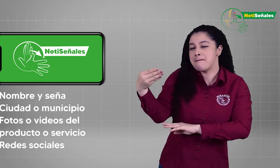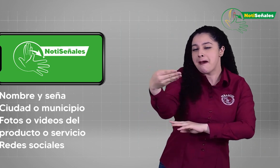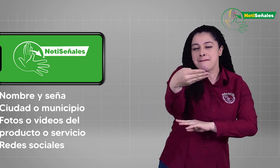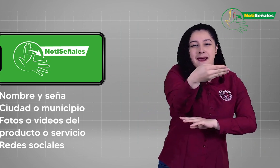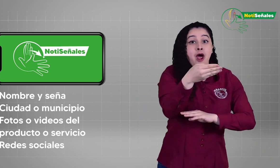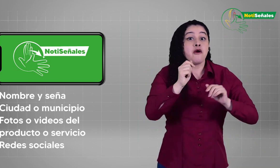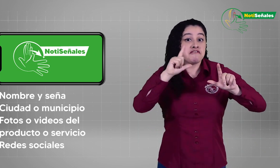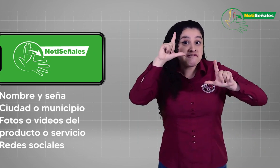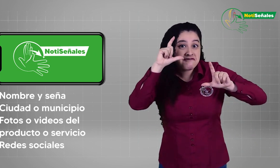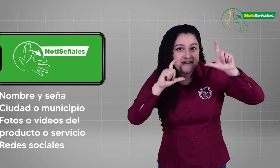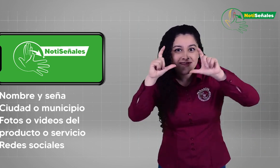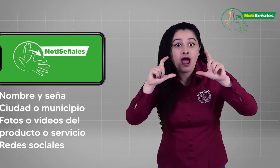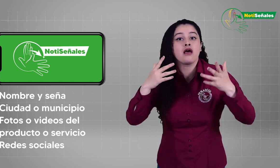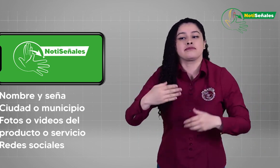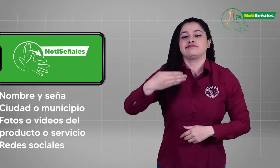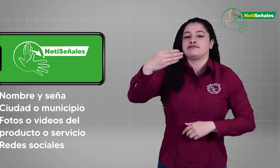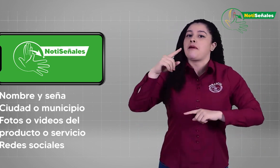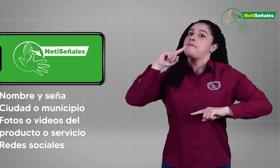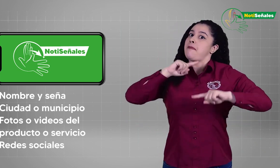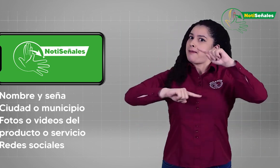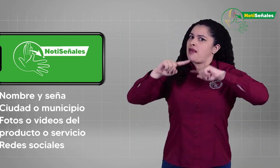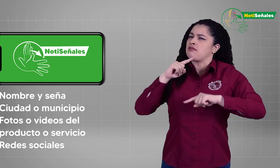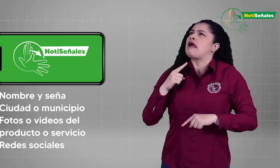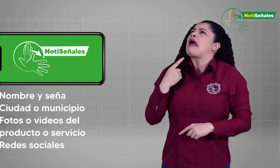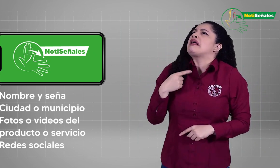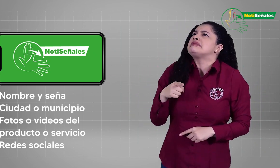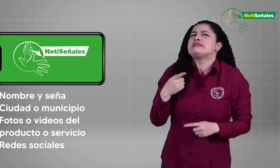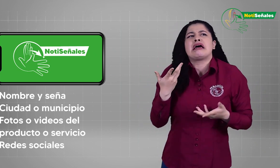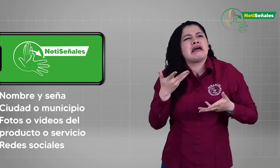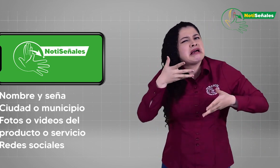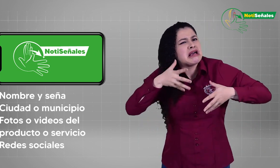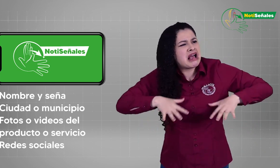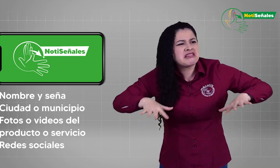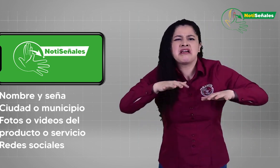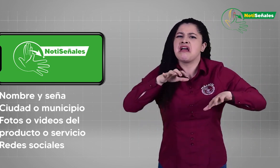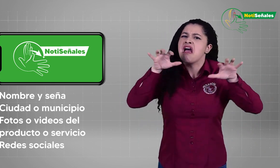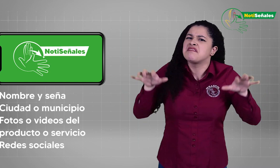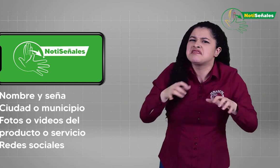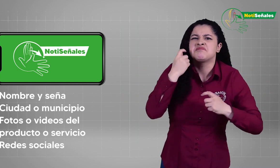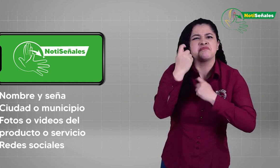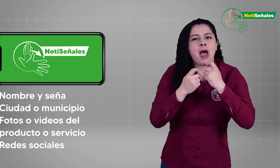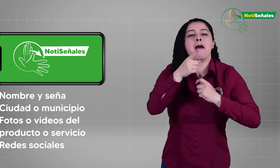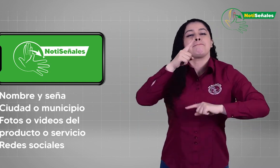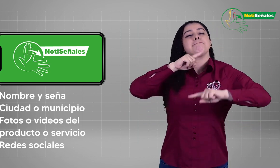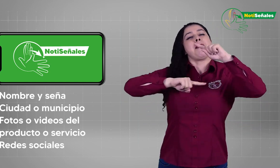comercializan en foto o video. Información de la actividad económica, producto o servicio en general.